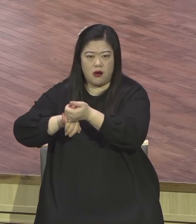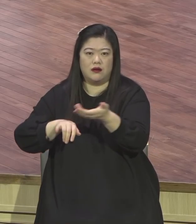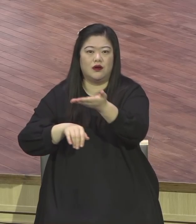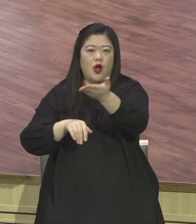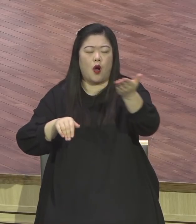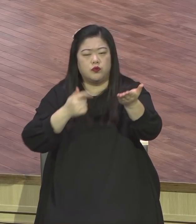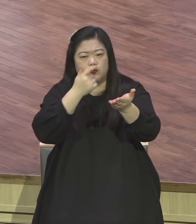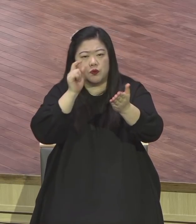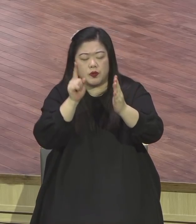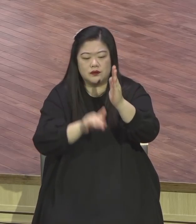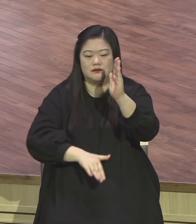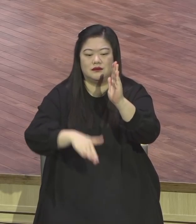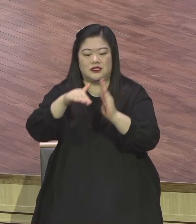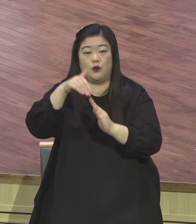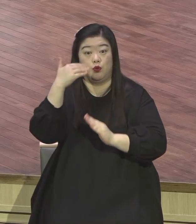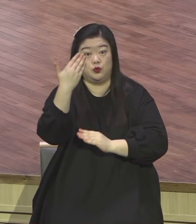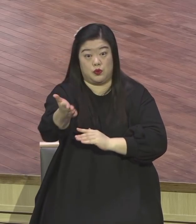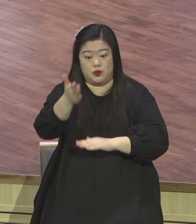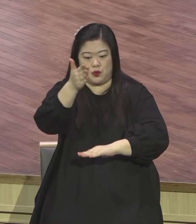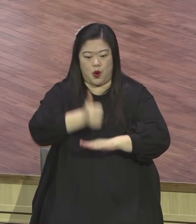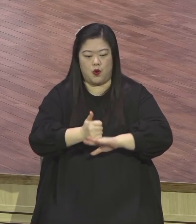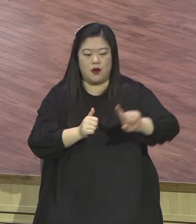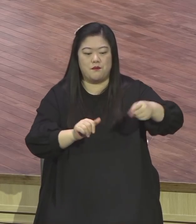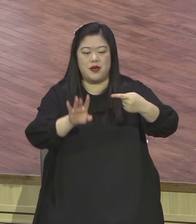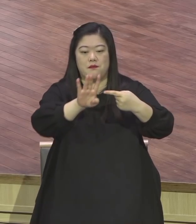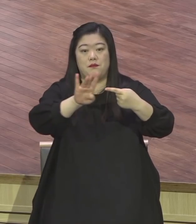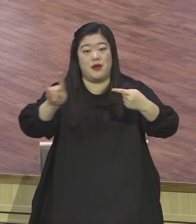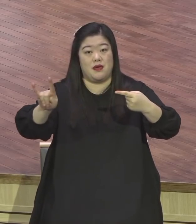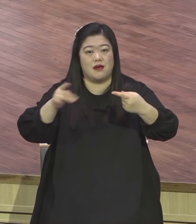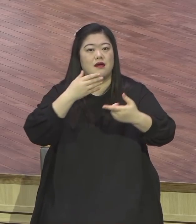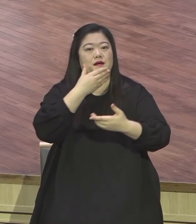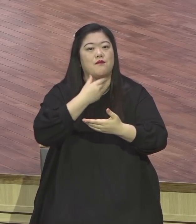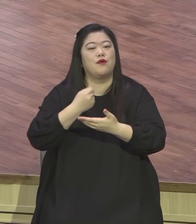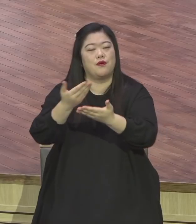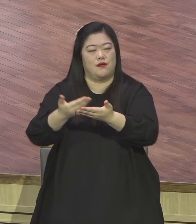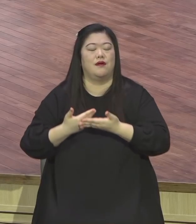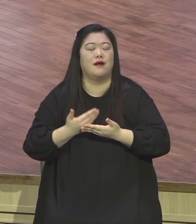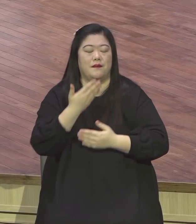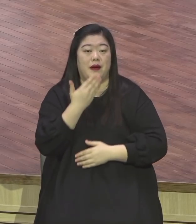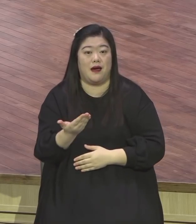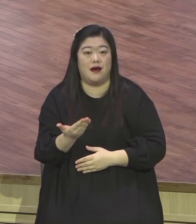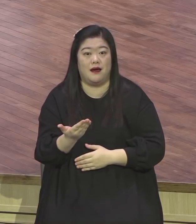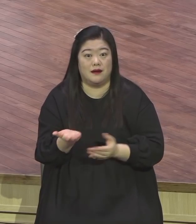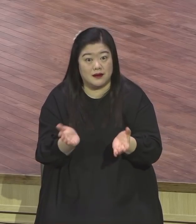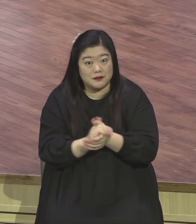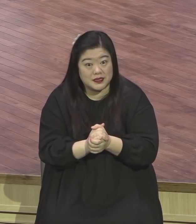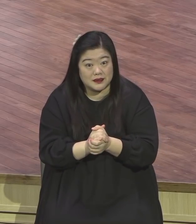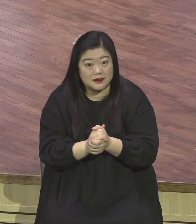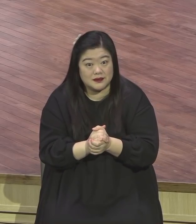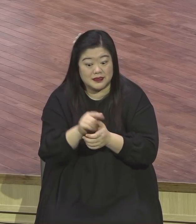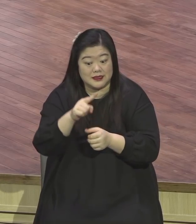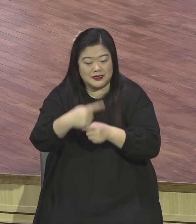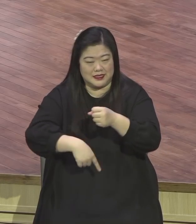제목입니다. 백배의 축복을 주신다. 이런 한 해가 되기를 바랍니다.